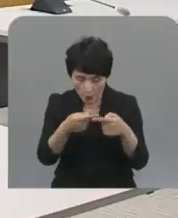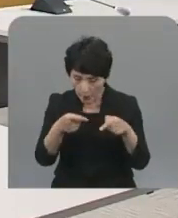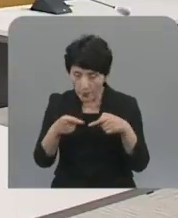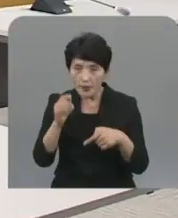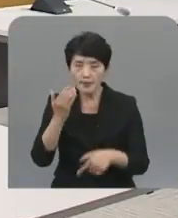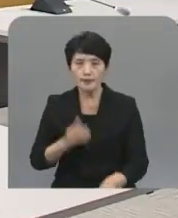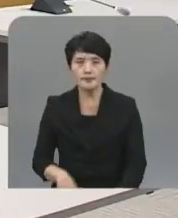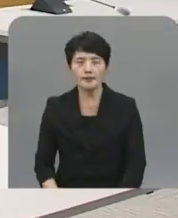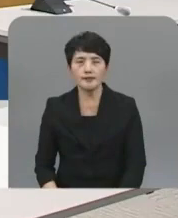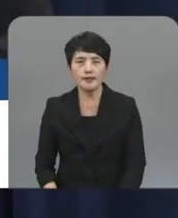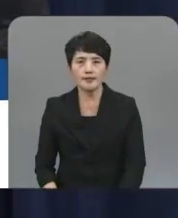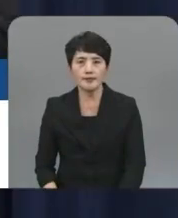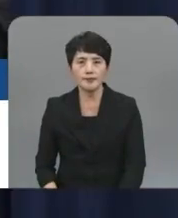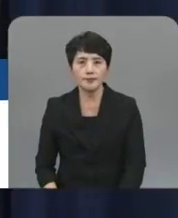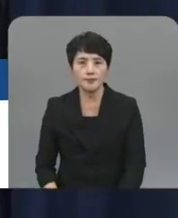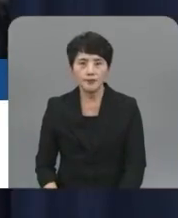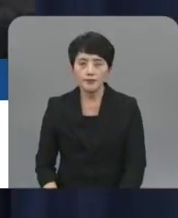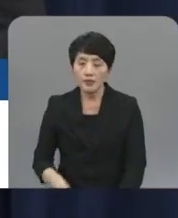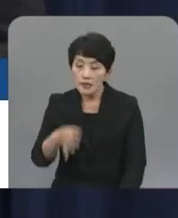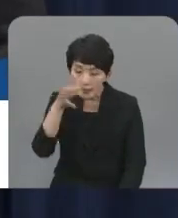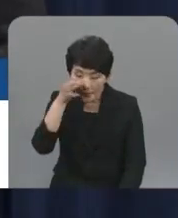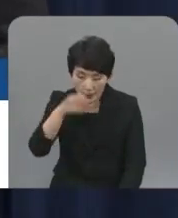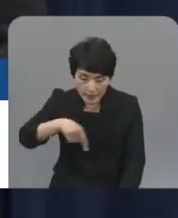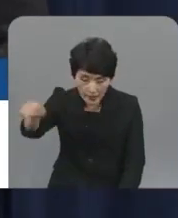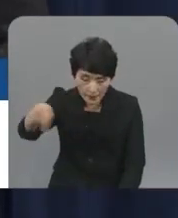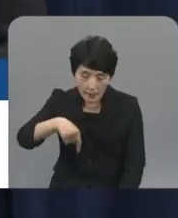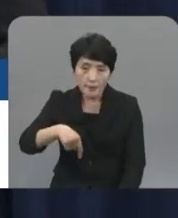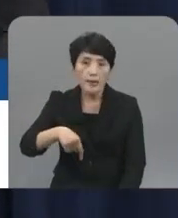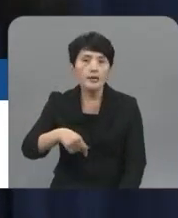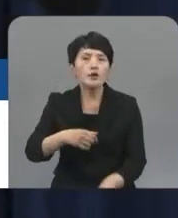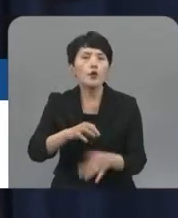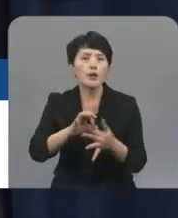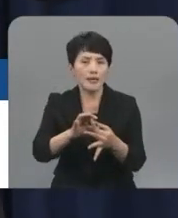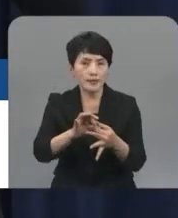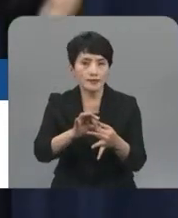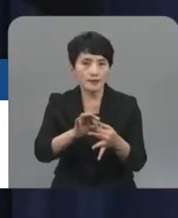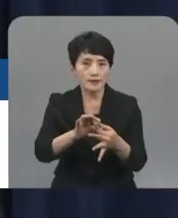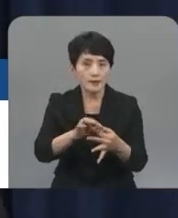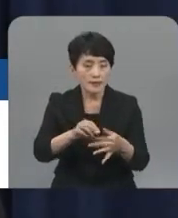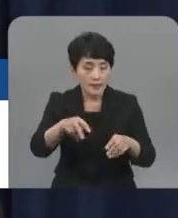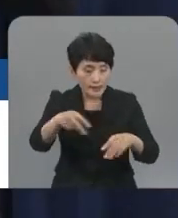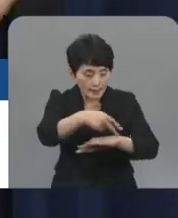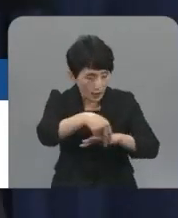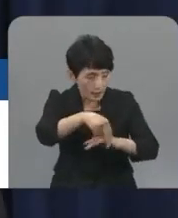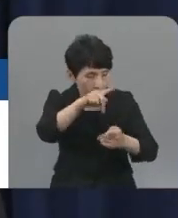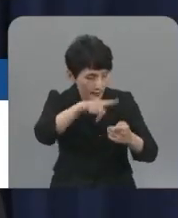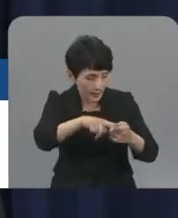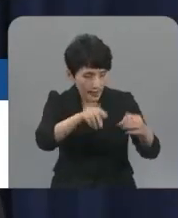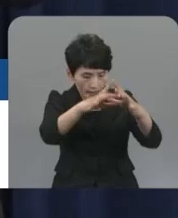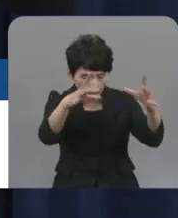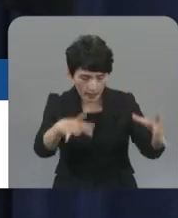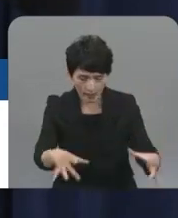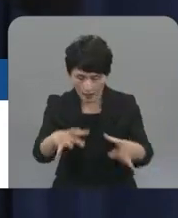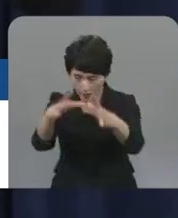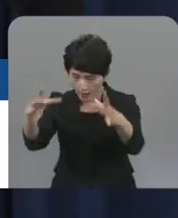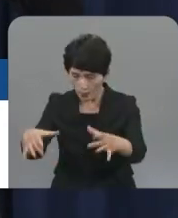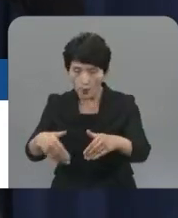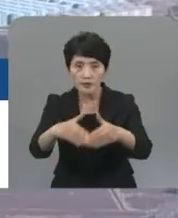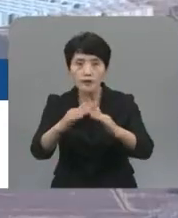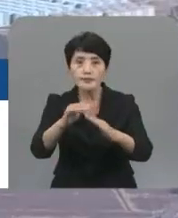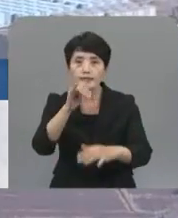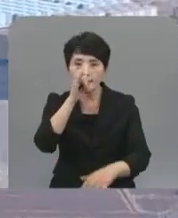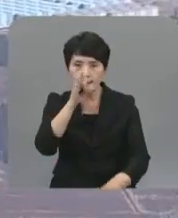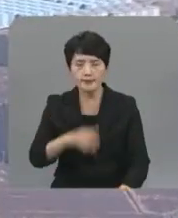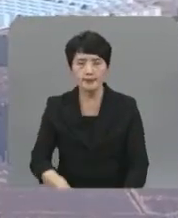состава воды. Однако для подготовки конкретных и точных выводов комиссии потребуется дополнительное время,